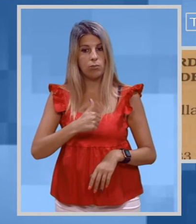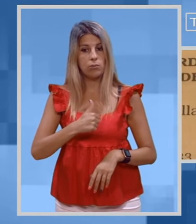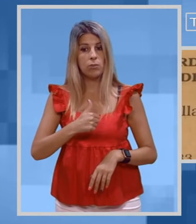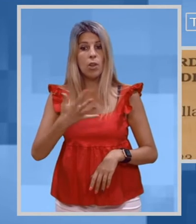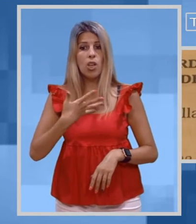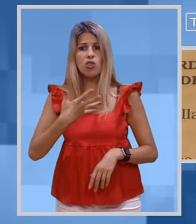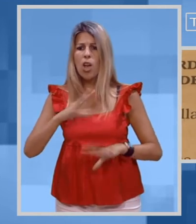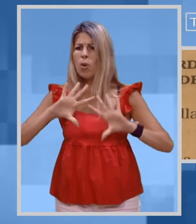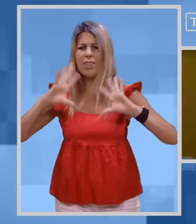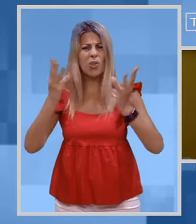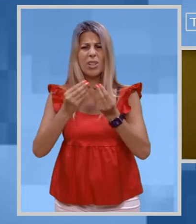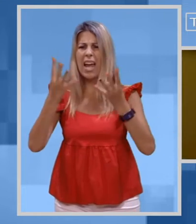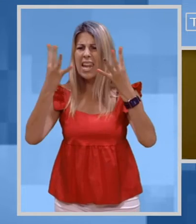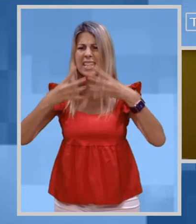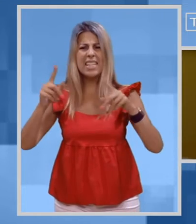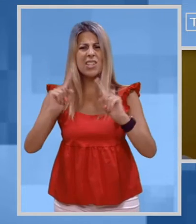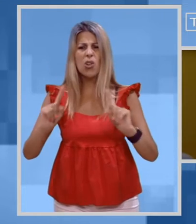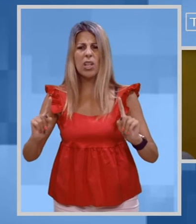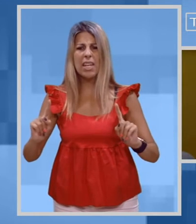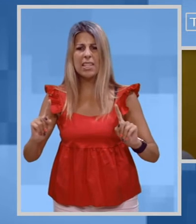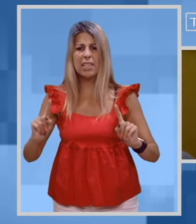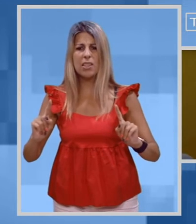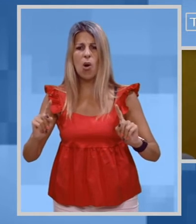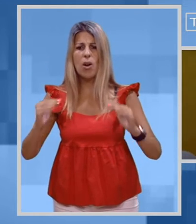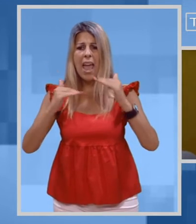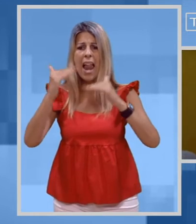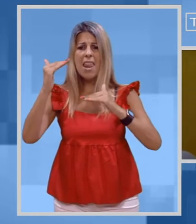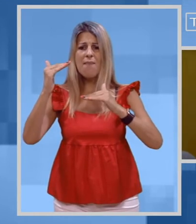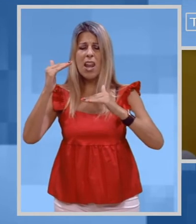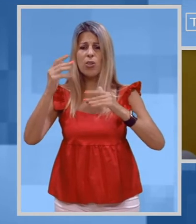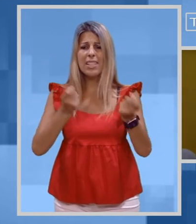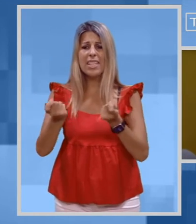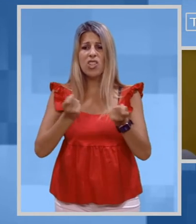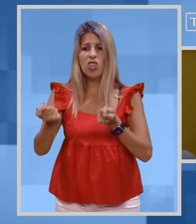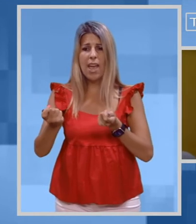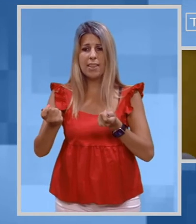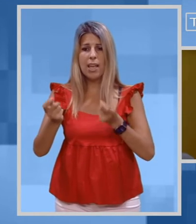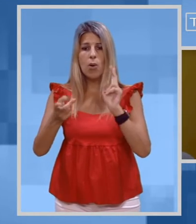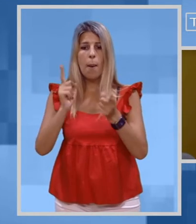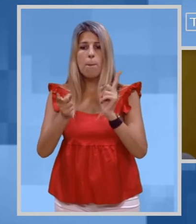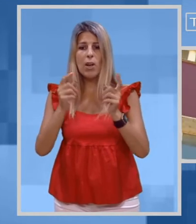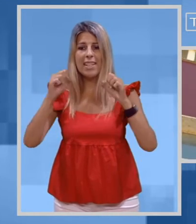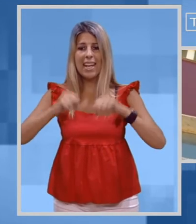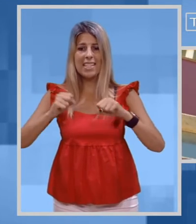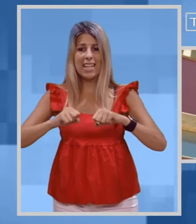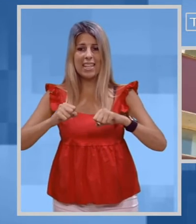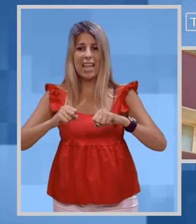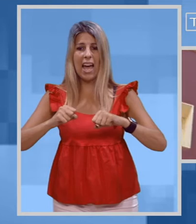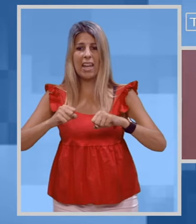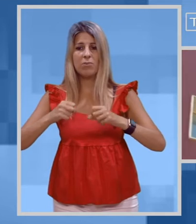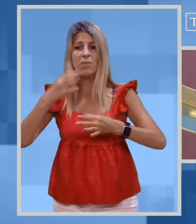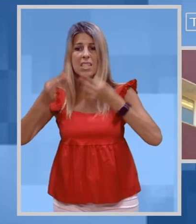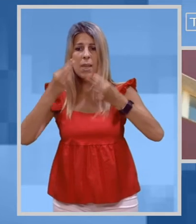Si assiste a una totale disorganizzazione a livello di dirigenza in questa politica sanitaria, ha